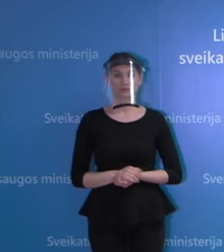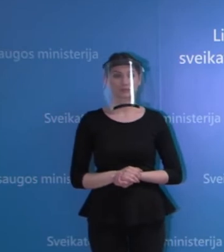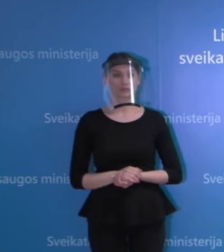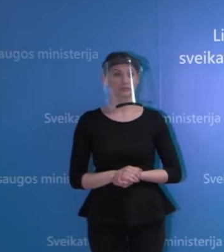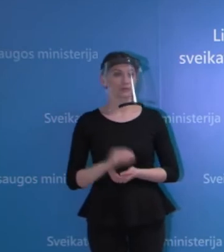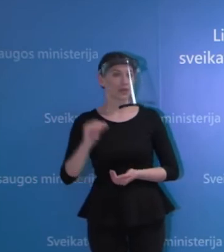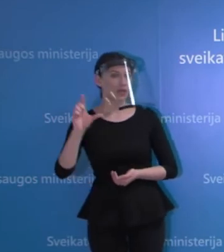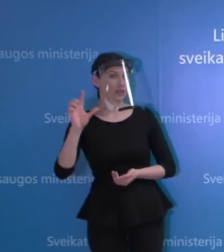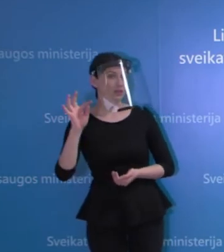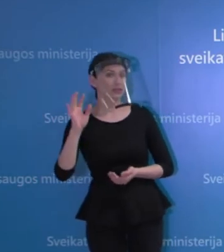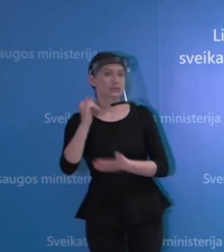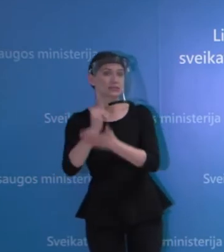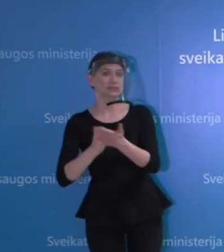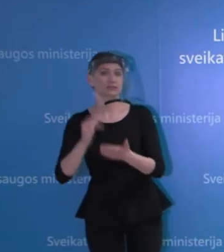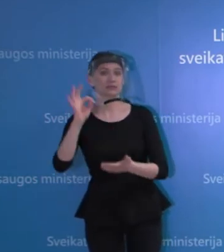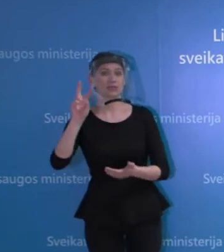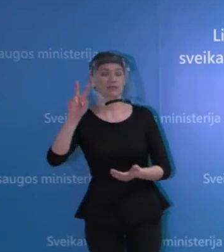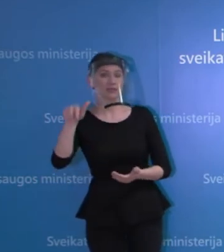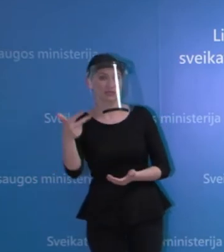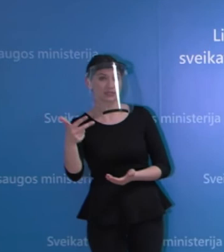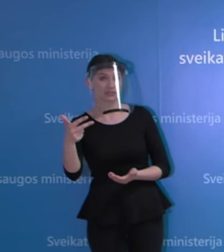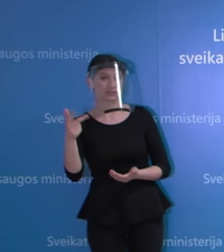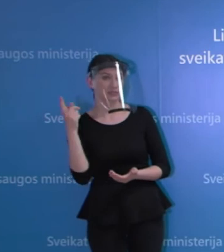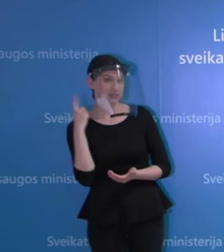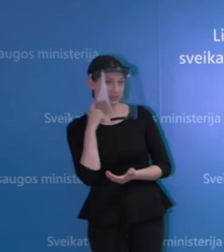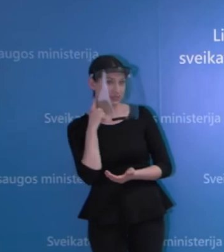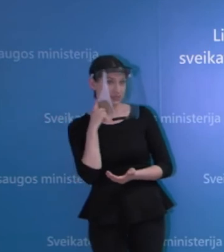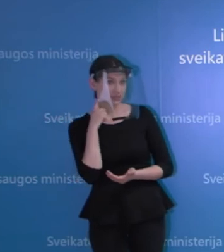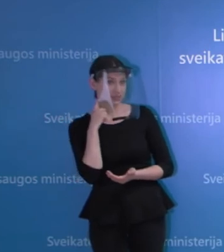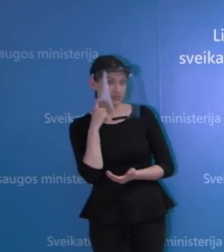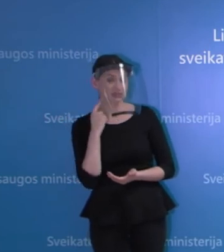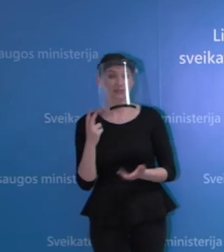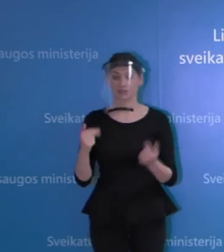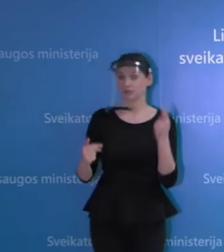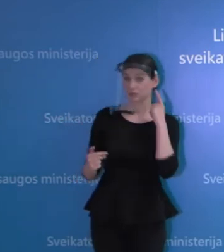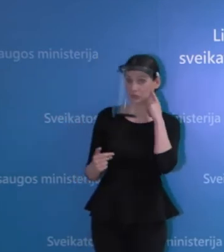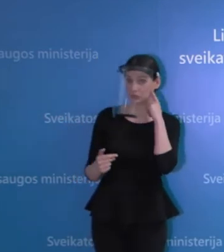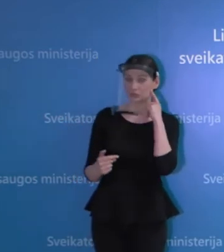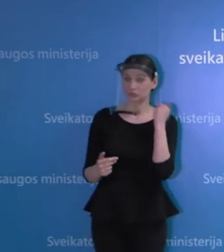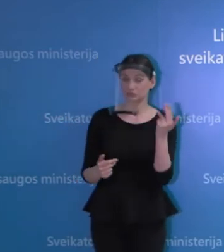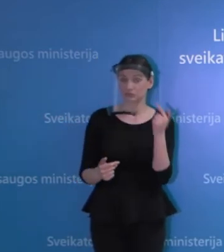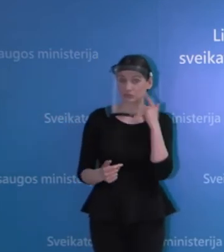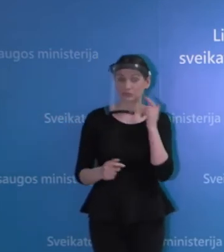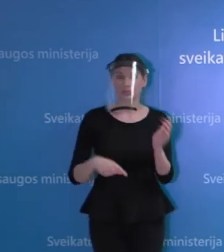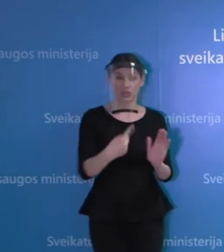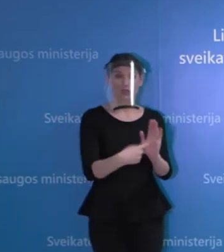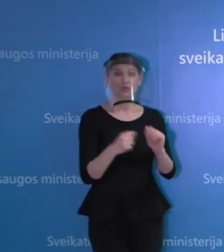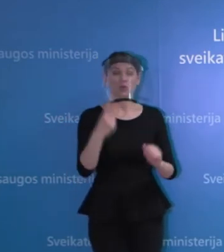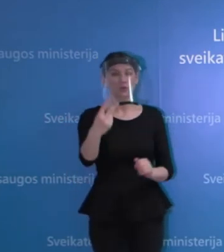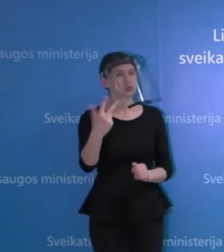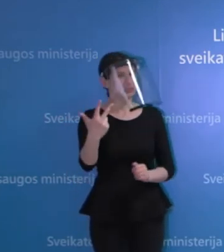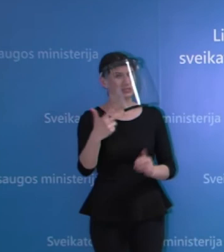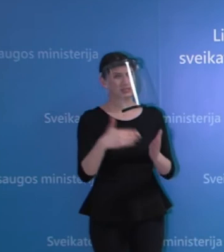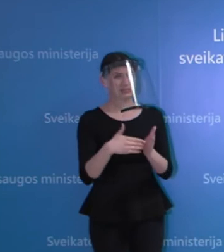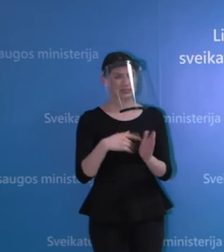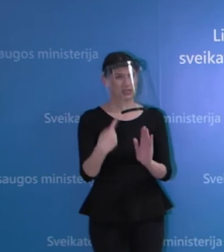Atsiprašau, jungiamės prie tavo trys redakcijos, girdite mus? Taip, aš girdžiu, ar jūs mane girdite? Taip, girdime. Klauskite. Du, trys